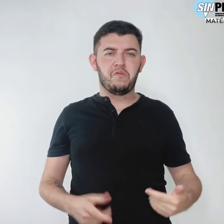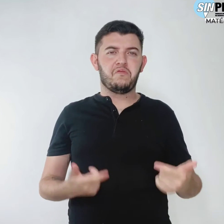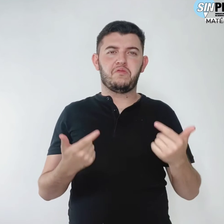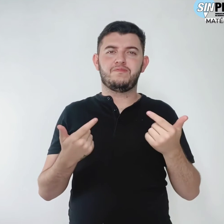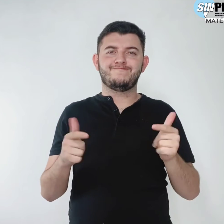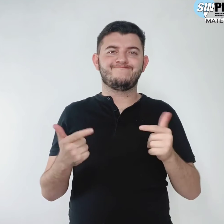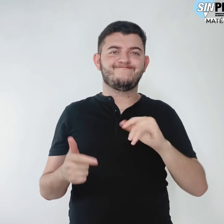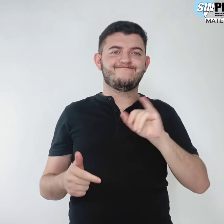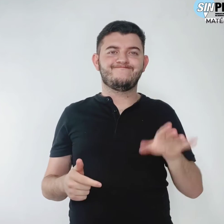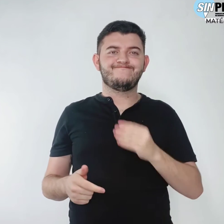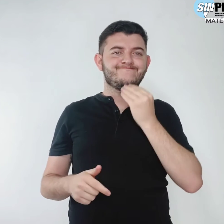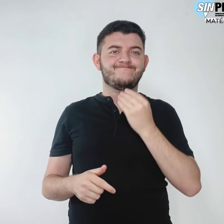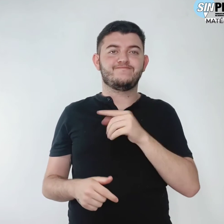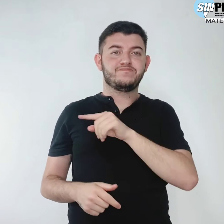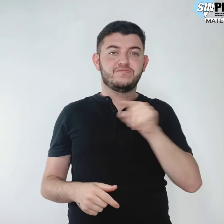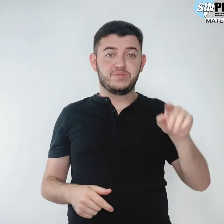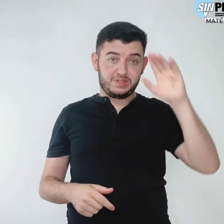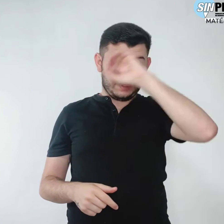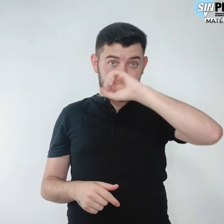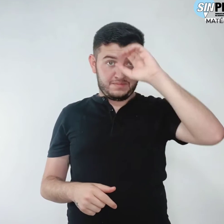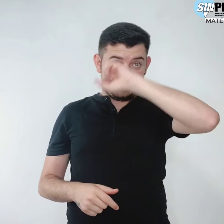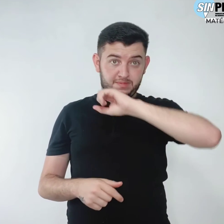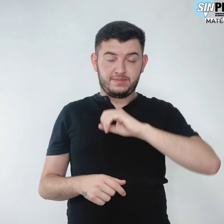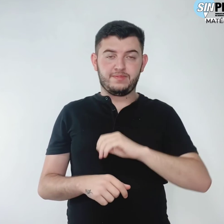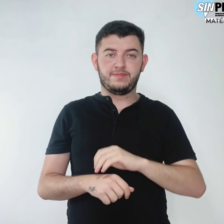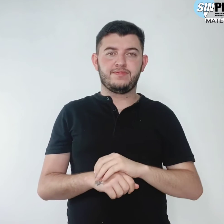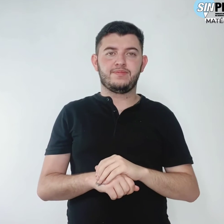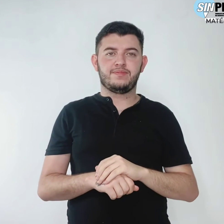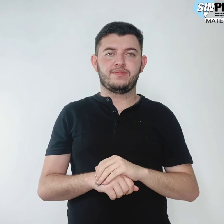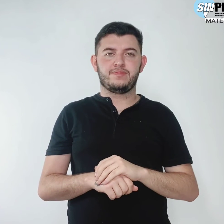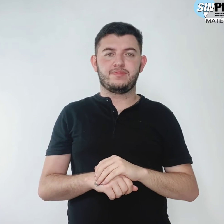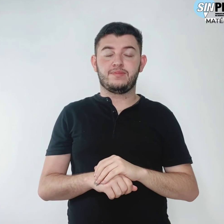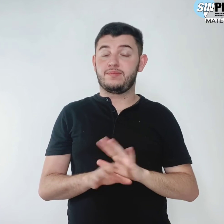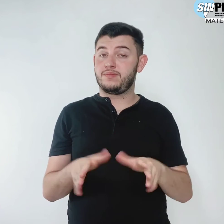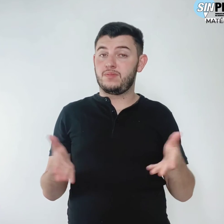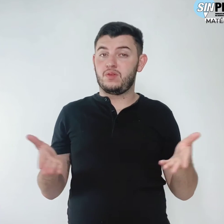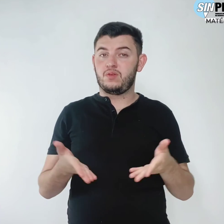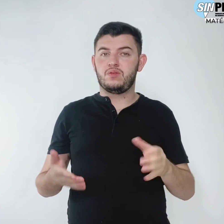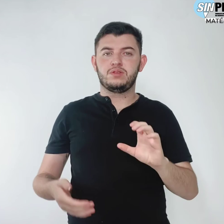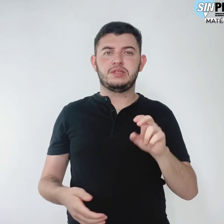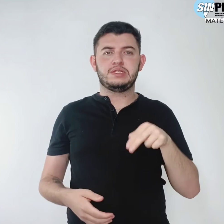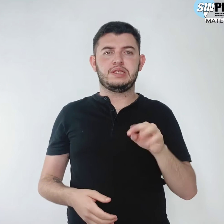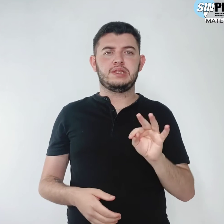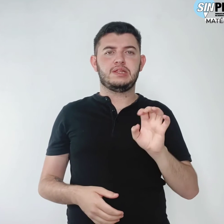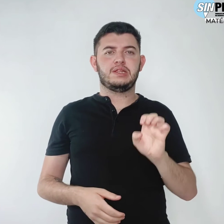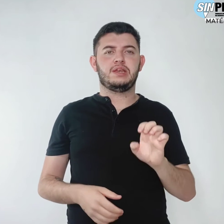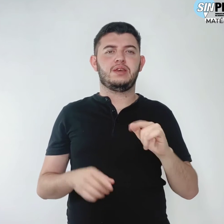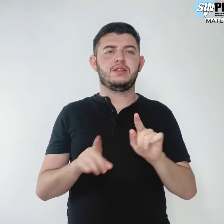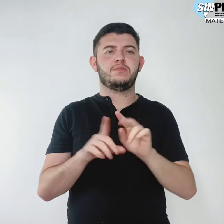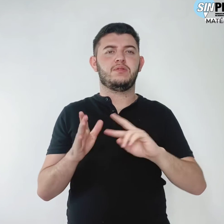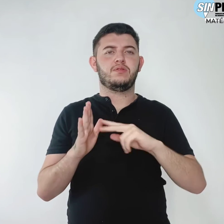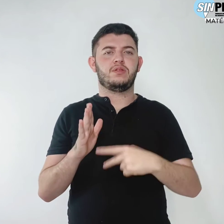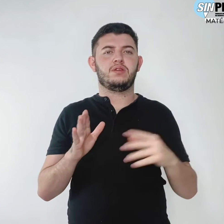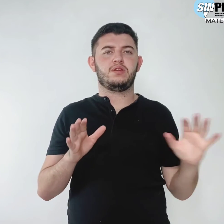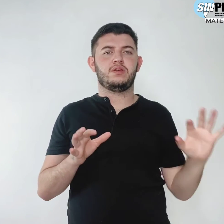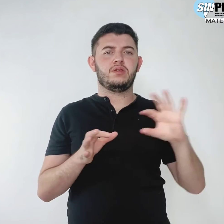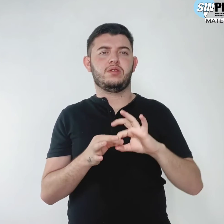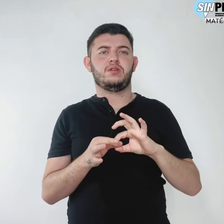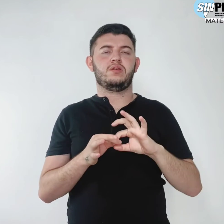Aprenda essa lição. Anualmente, a CNTE e seus sindicatos filiados